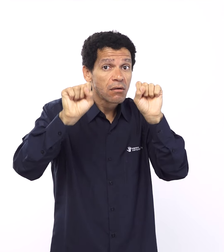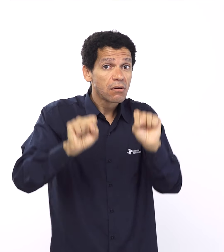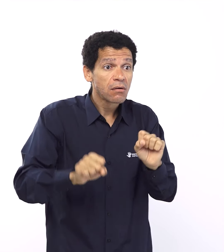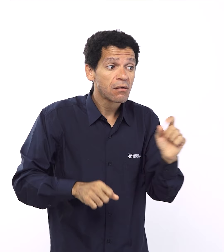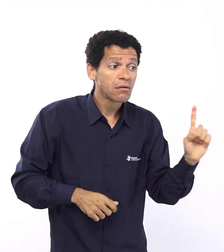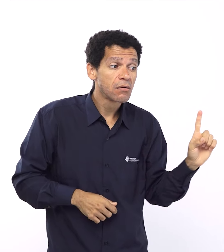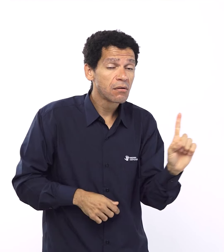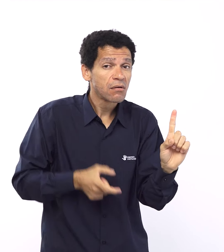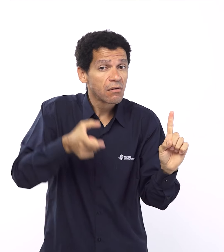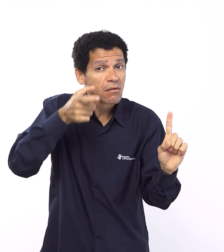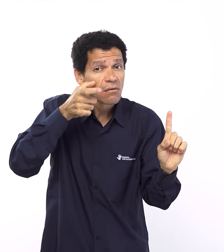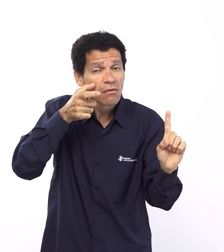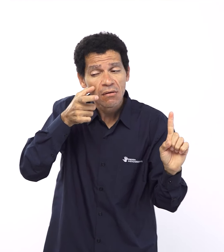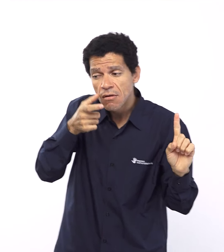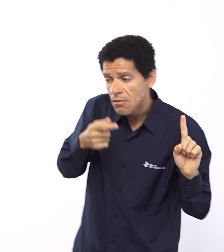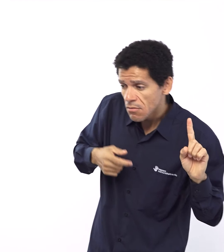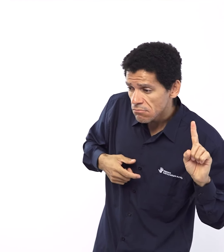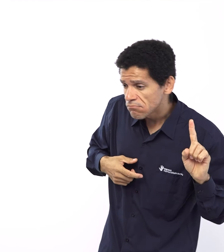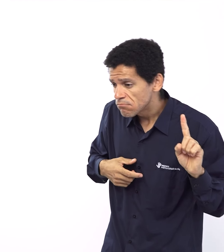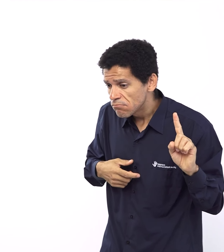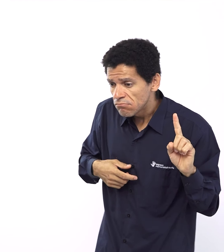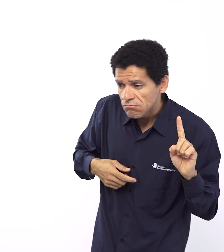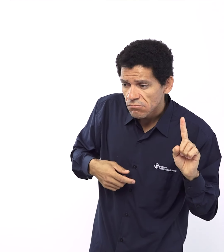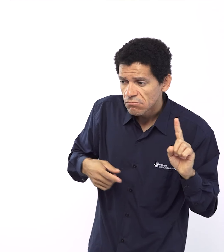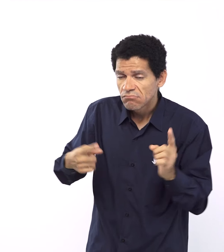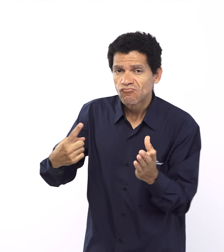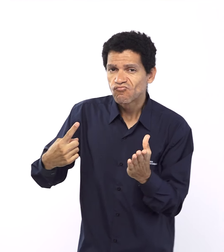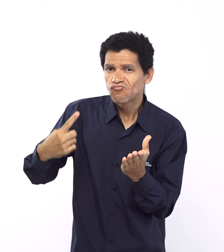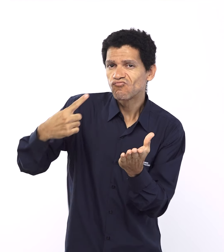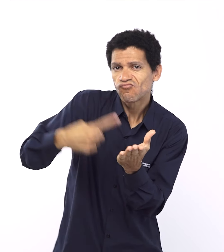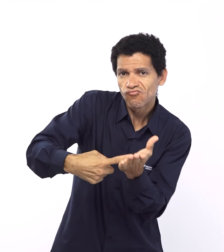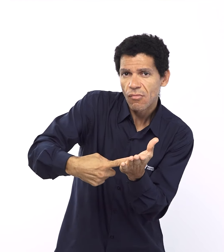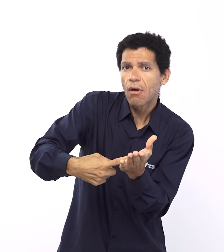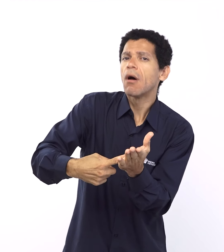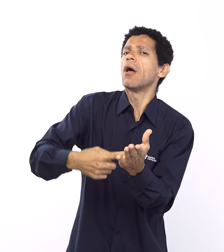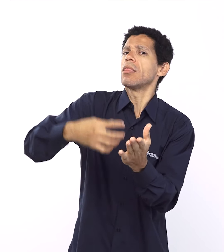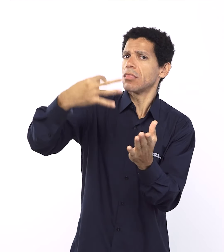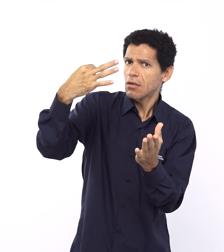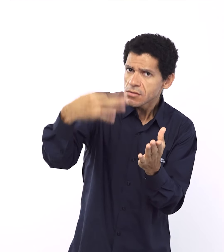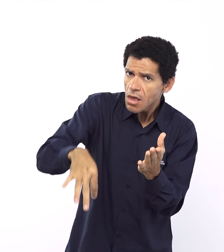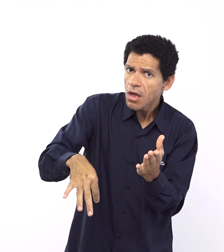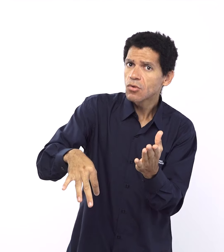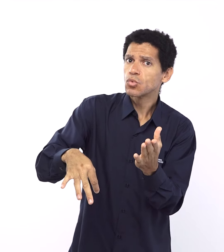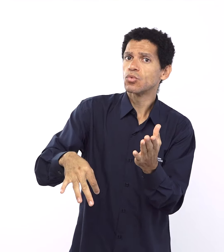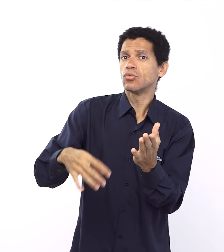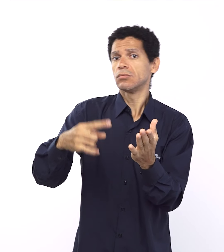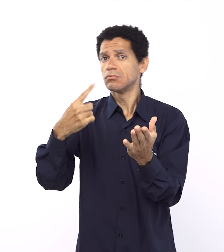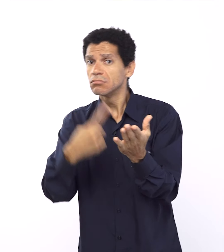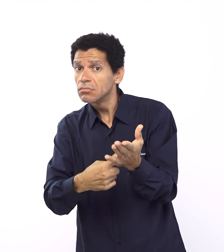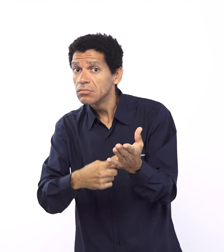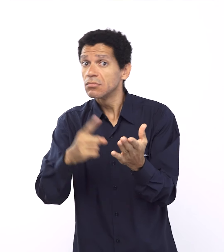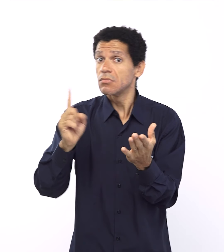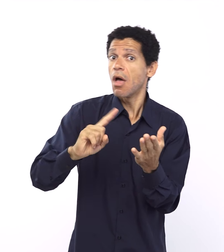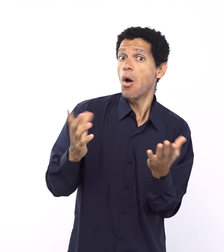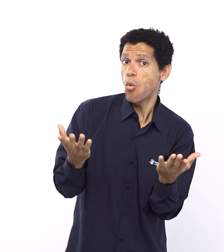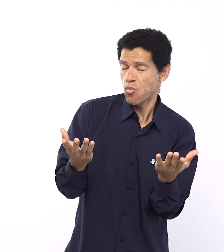Então se elencava ali uma porção de deuses que testemunhavam aquele pacto. E, por fim,